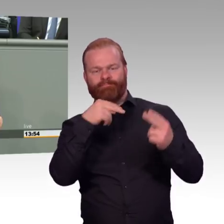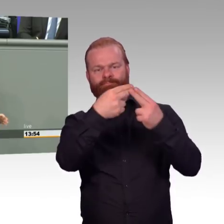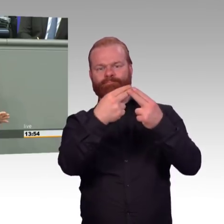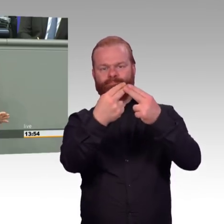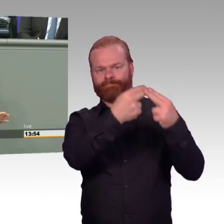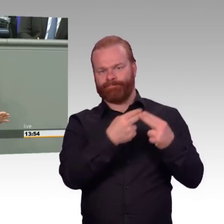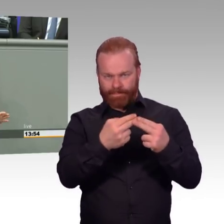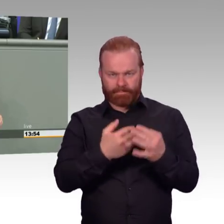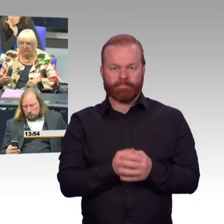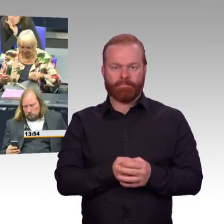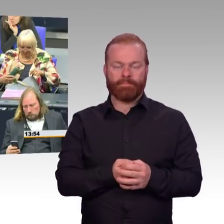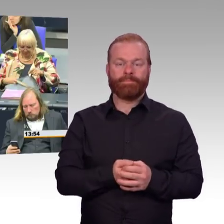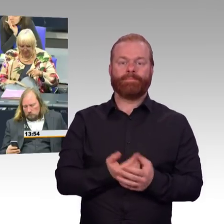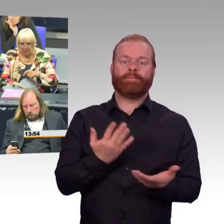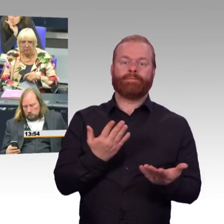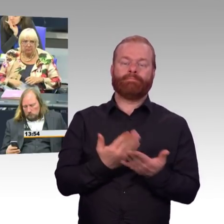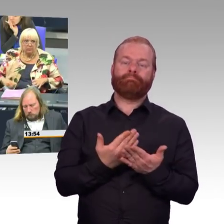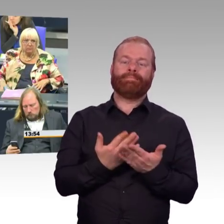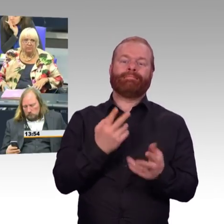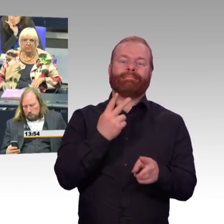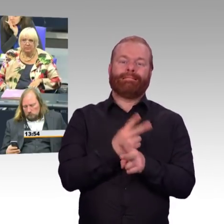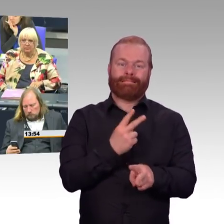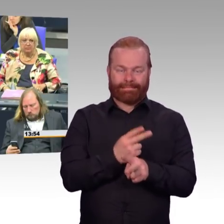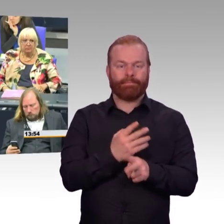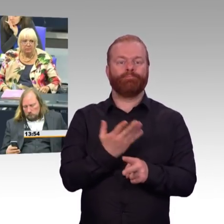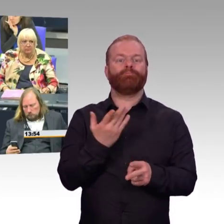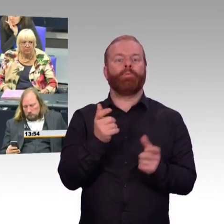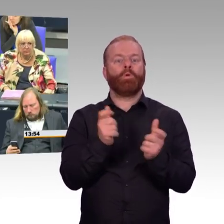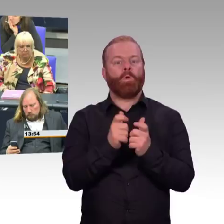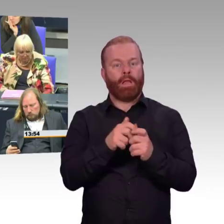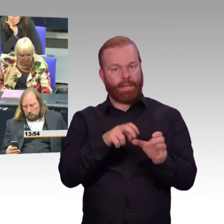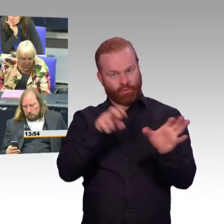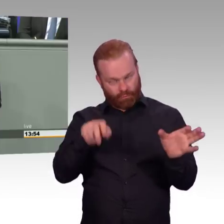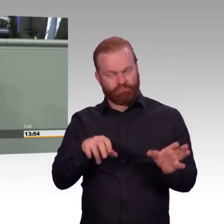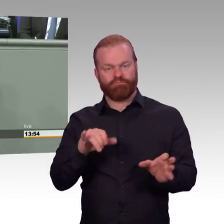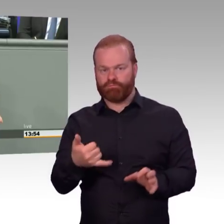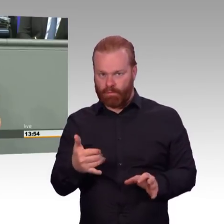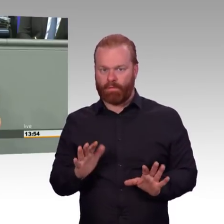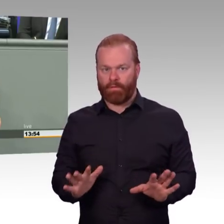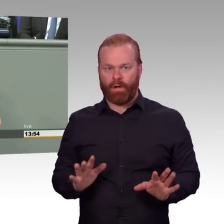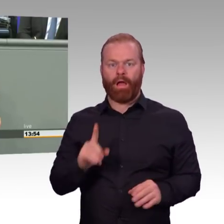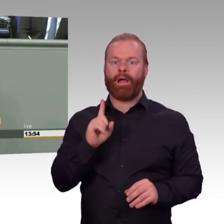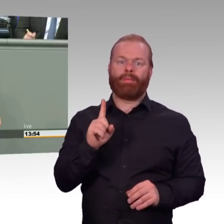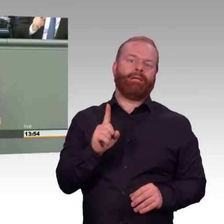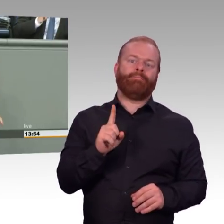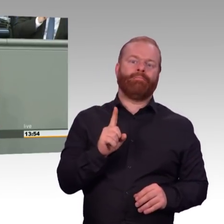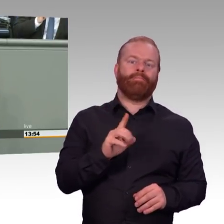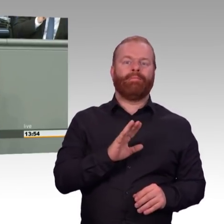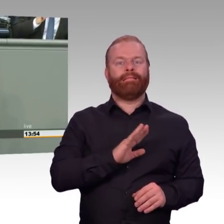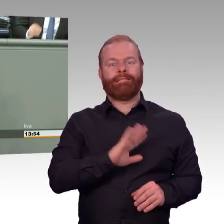Herausforderungen. Die können wir auch nicht negieren. Wir müssen aber vor allem auch national die Voraussetzungen dafür schaffen, dass